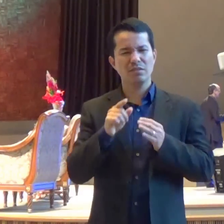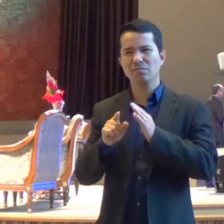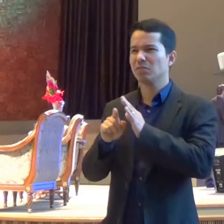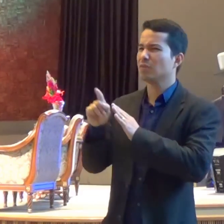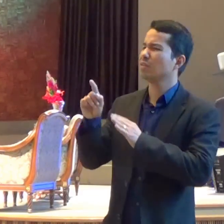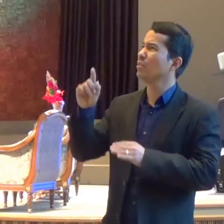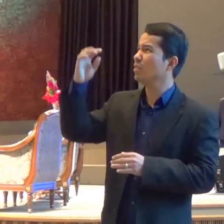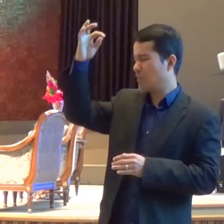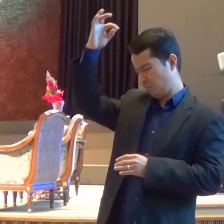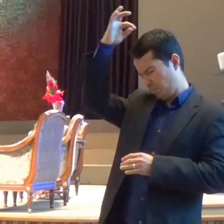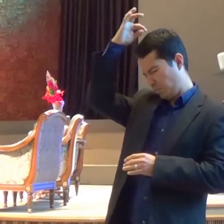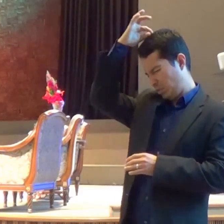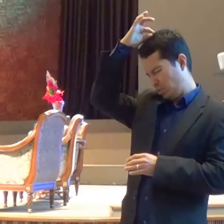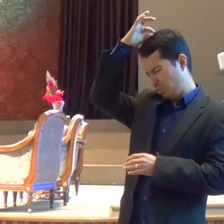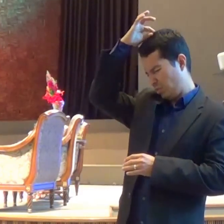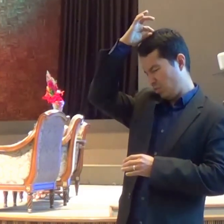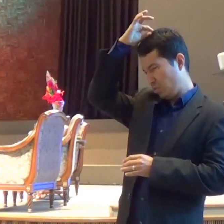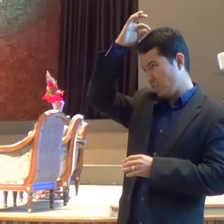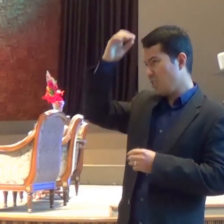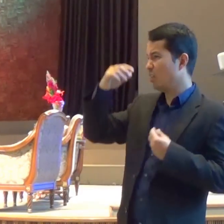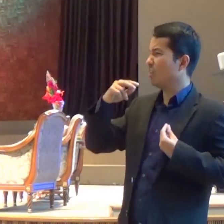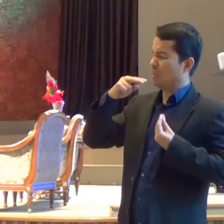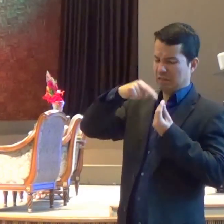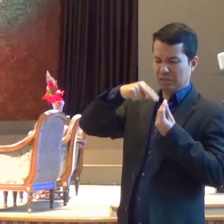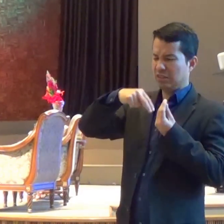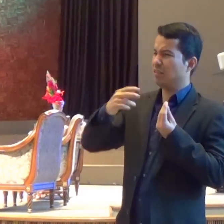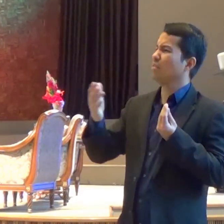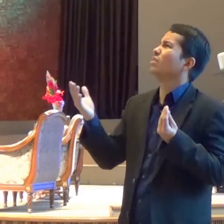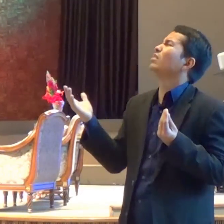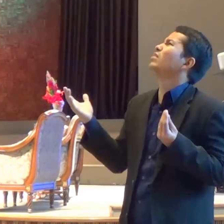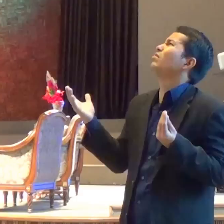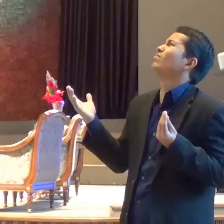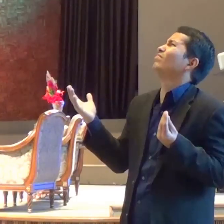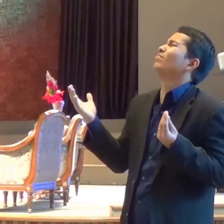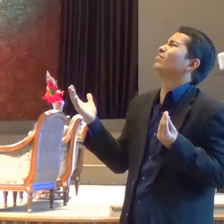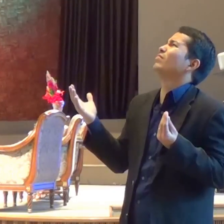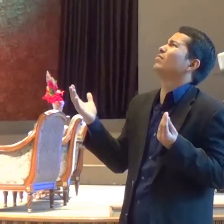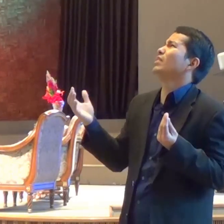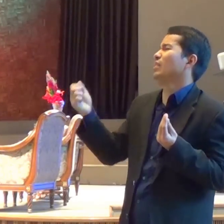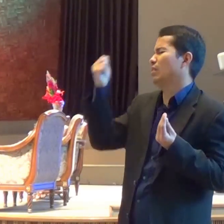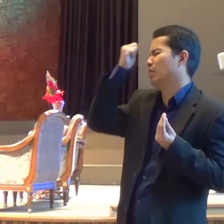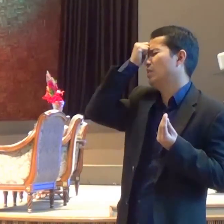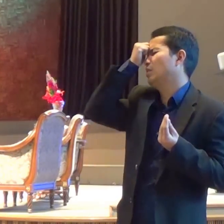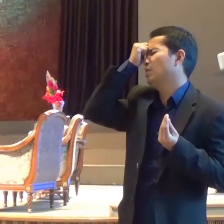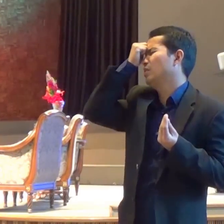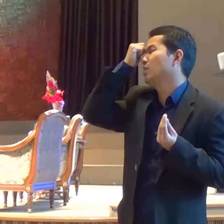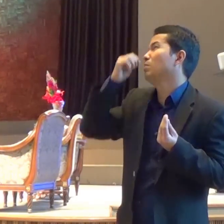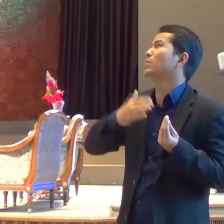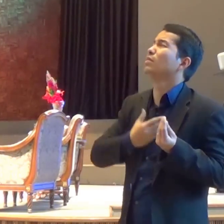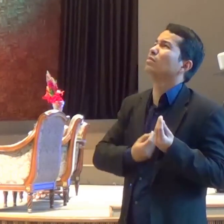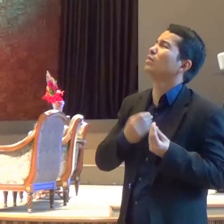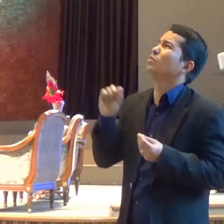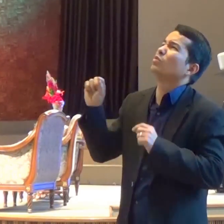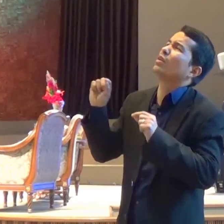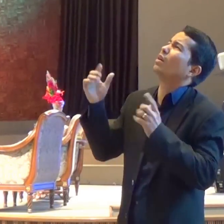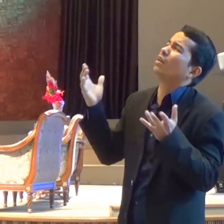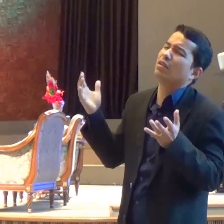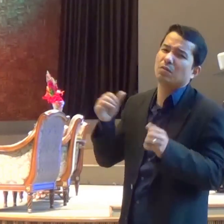Que áreas O Senhor Está esperando De conversão Na minha vida De mudança